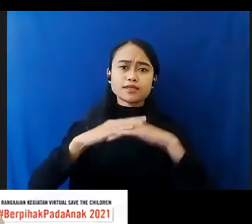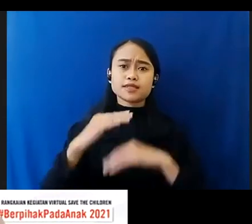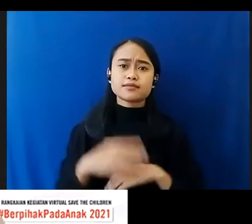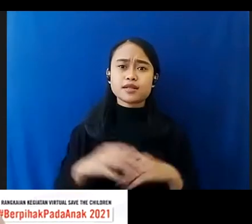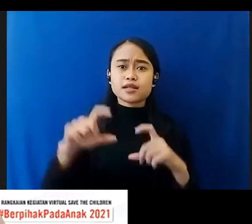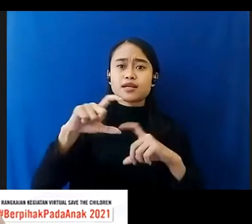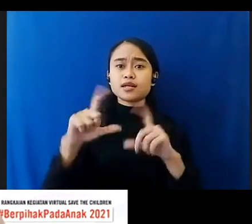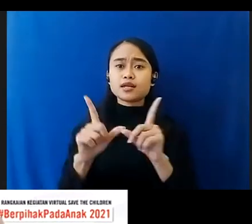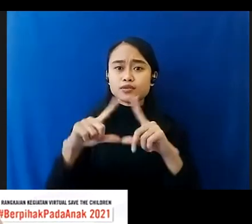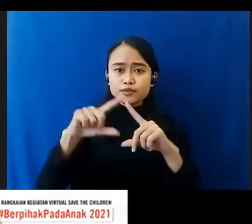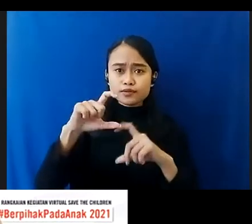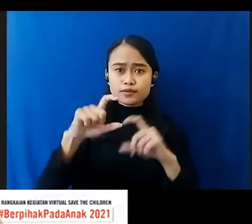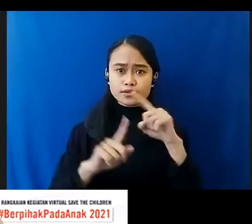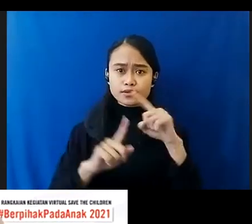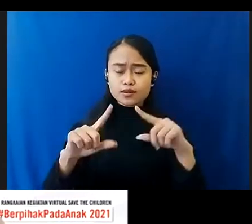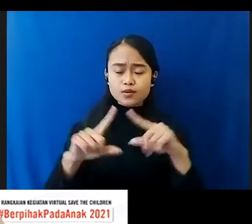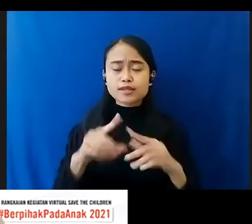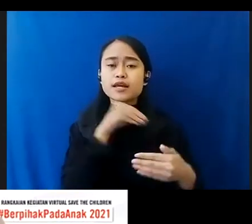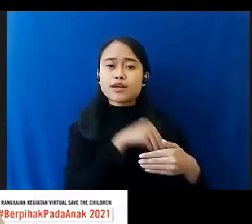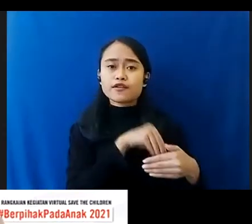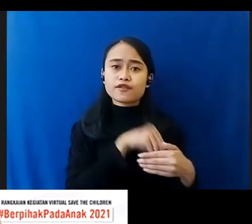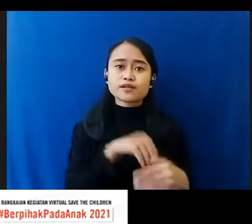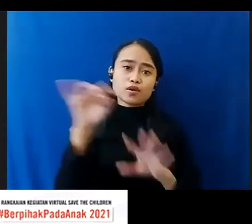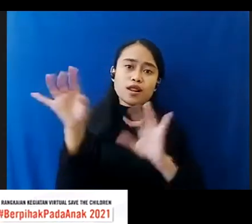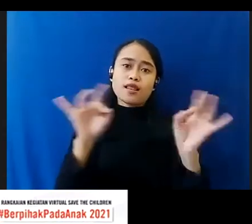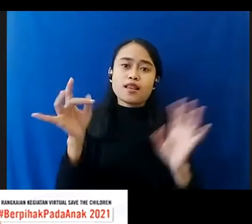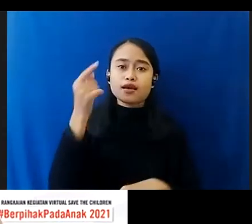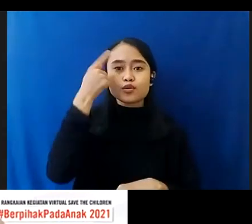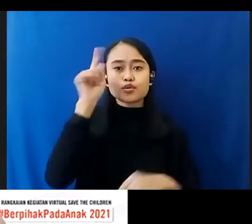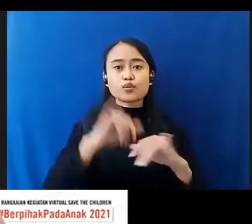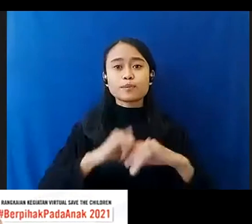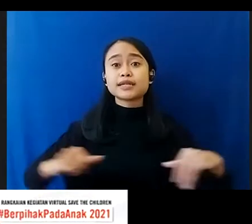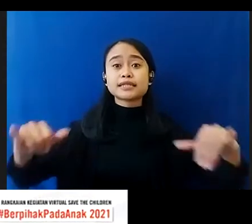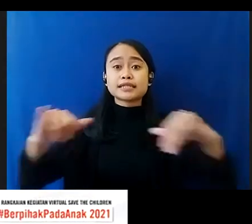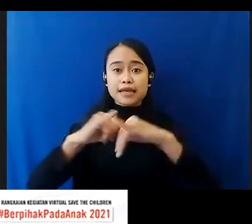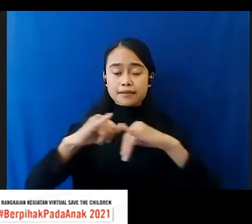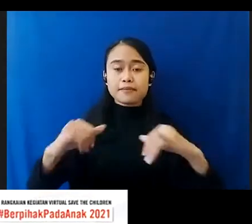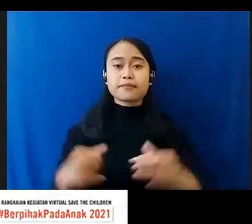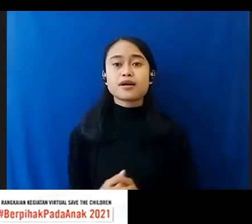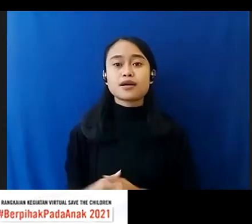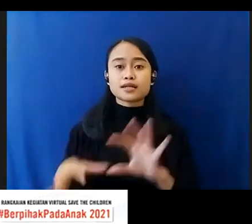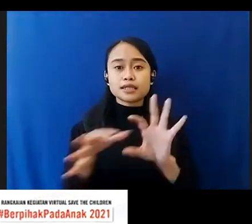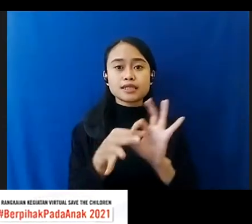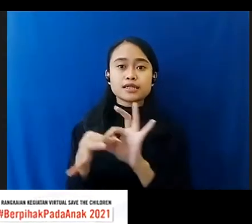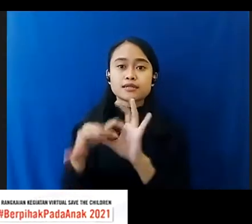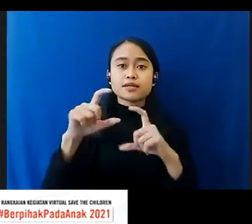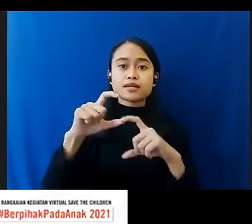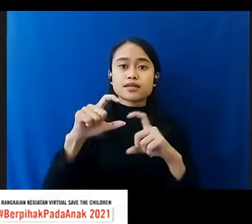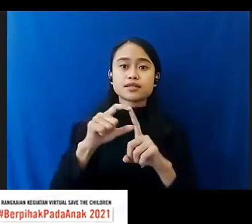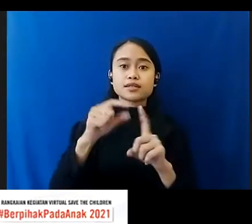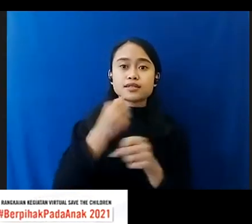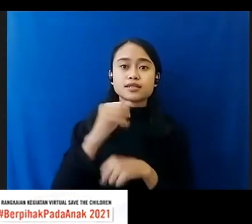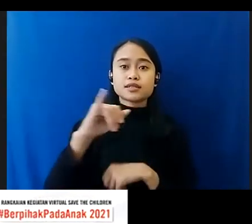Investor Untuk Sama-sama Gotong Royong Untuk Mencapai SDGs Tidak Hanya